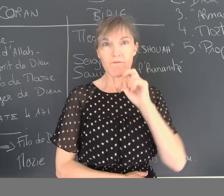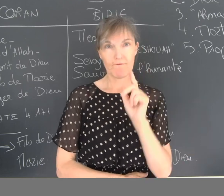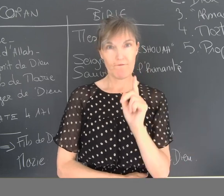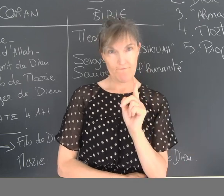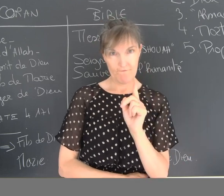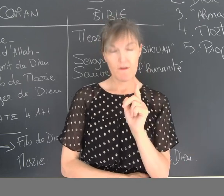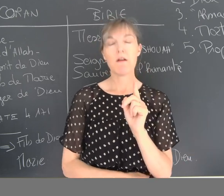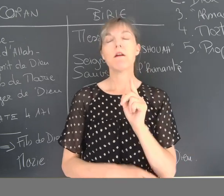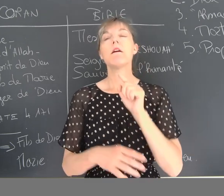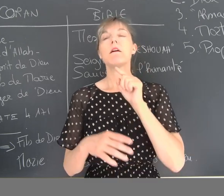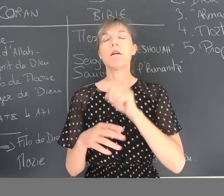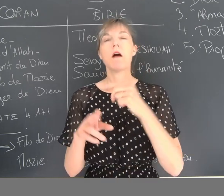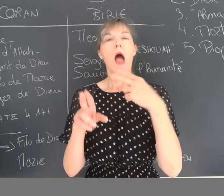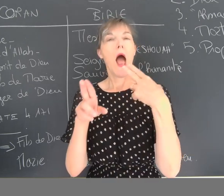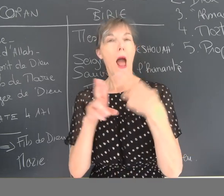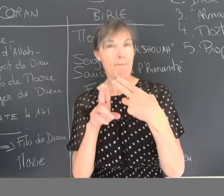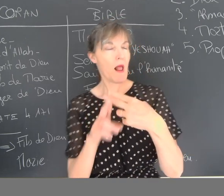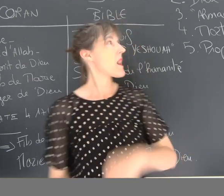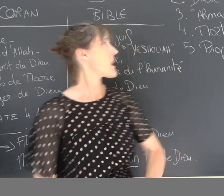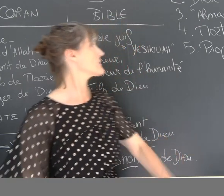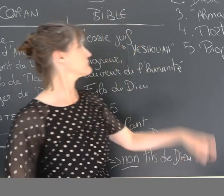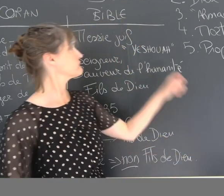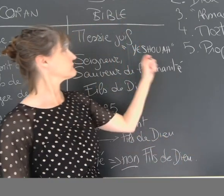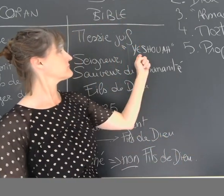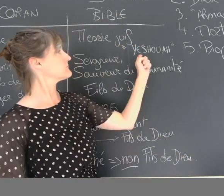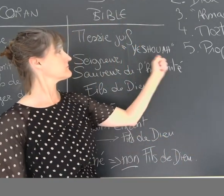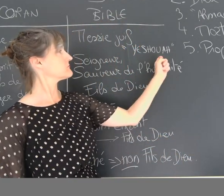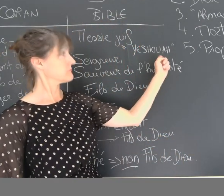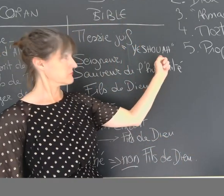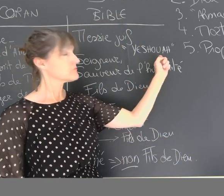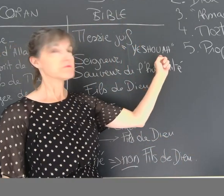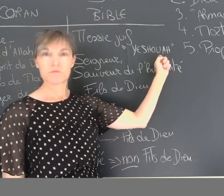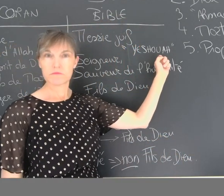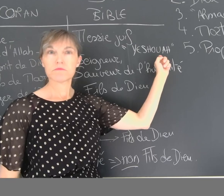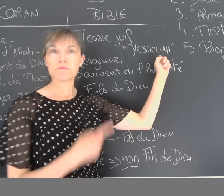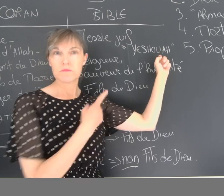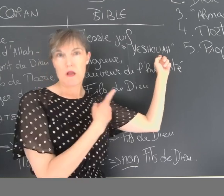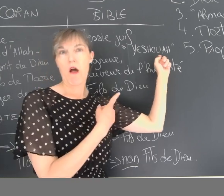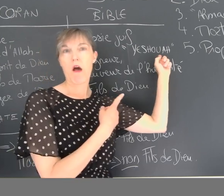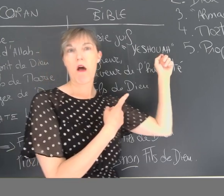Le Messie juif qui s'appelle Yeshua.